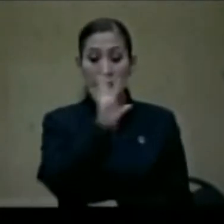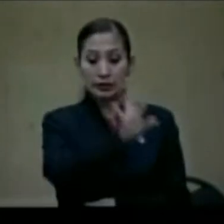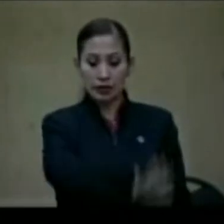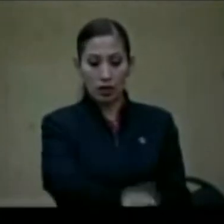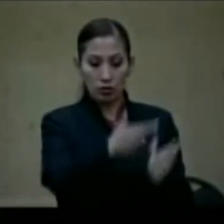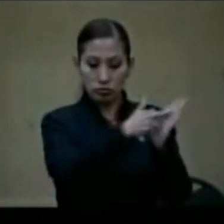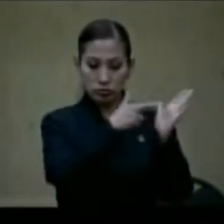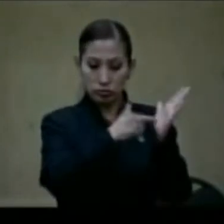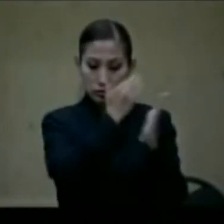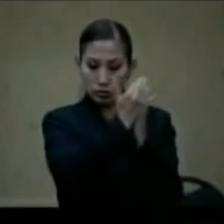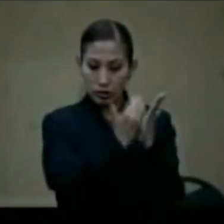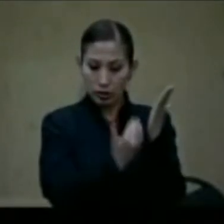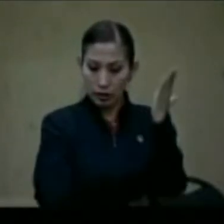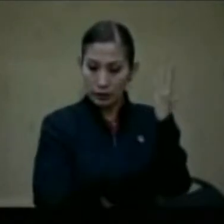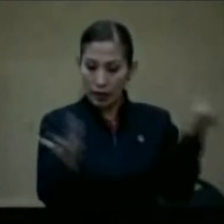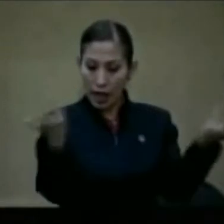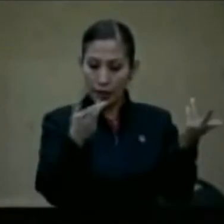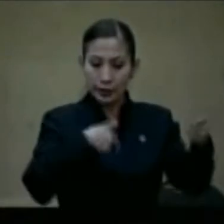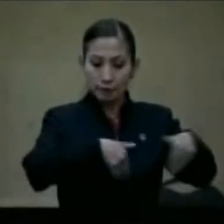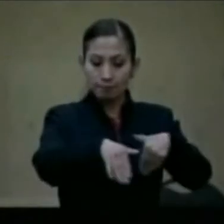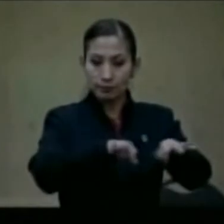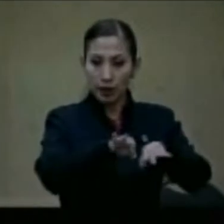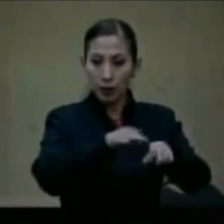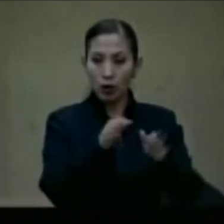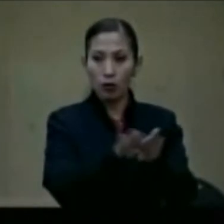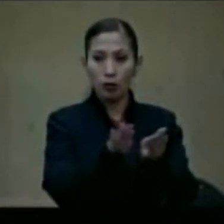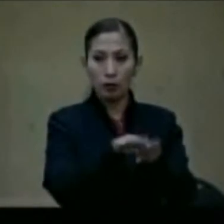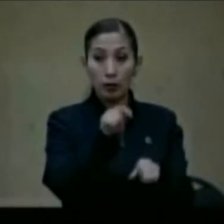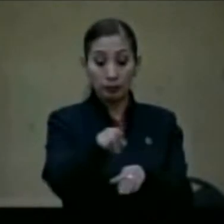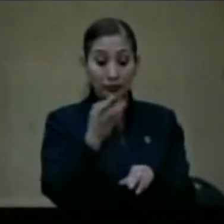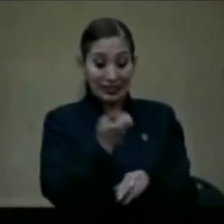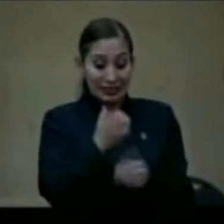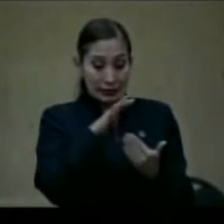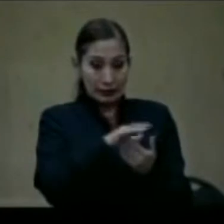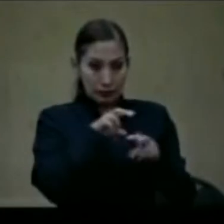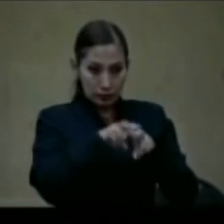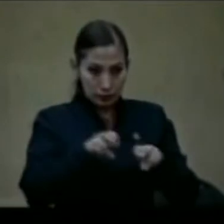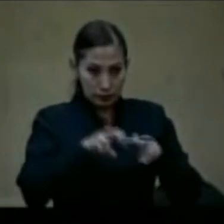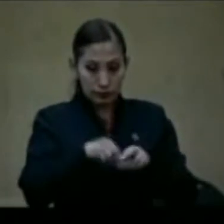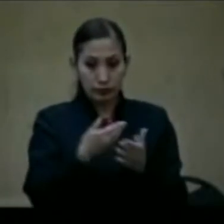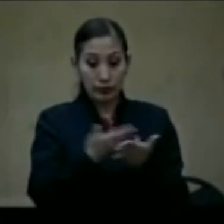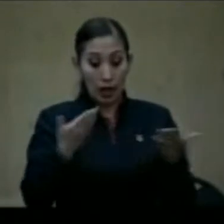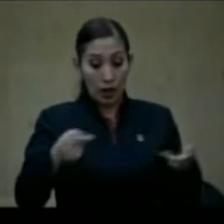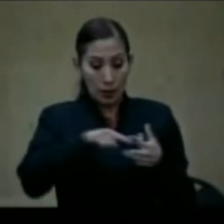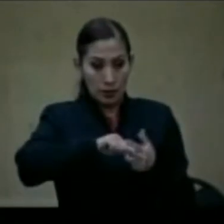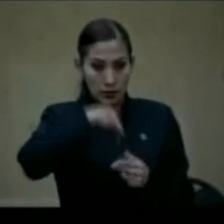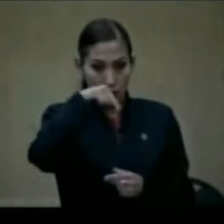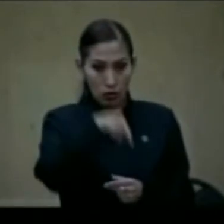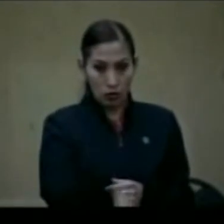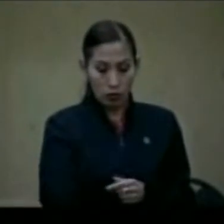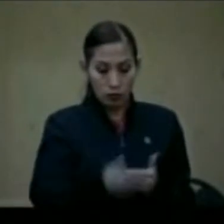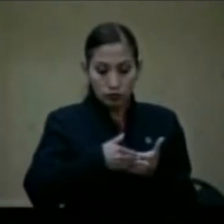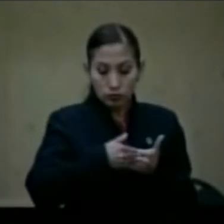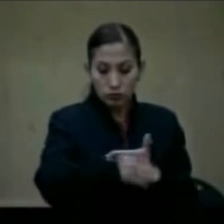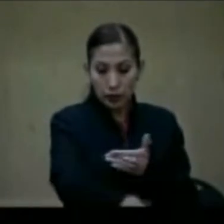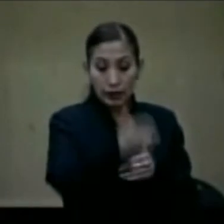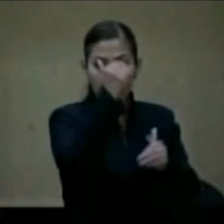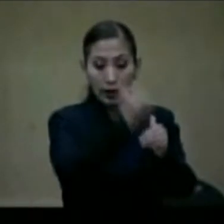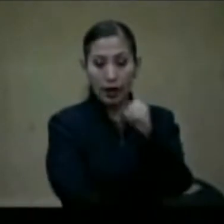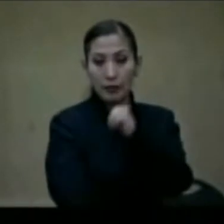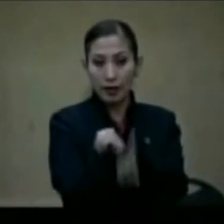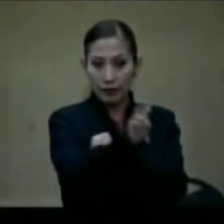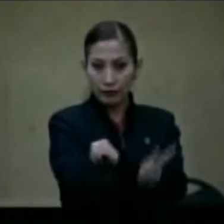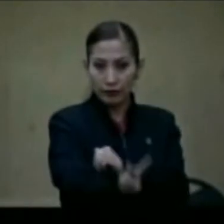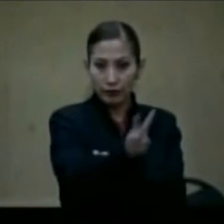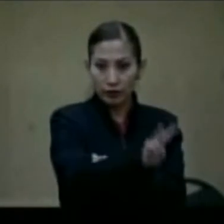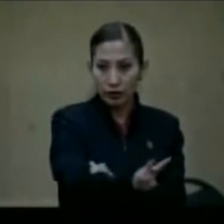protocolos de actuación. Las mesas de análisis que inician el día de hoy y concluyen el